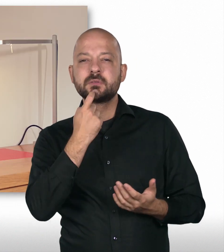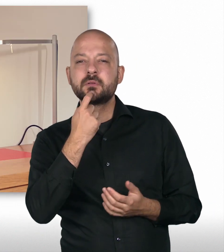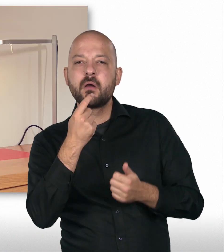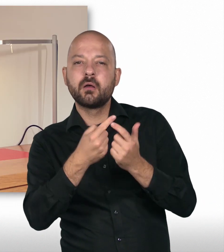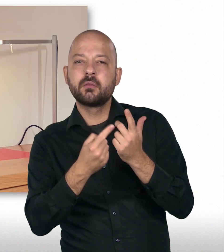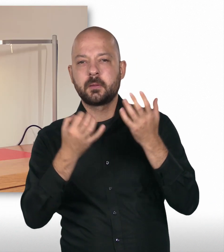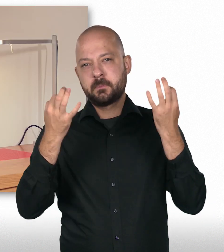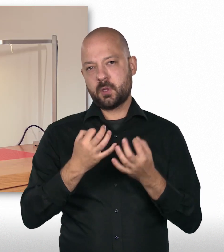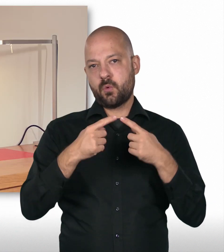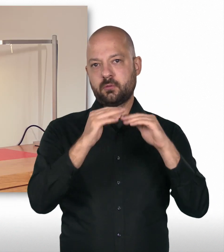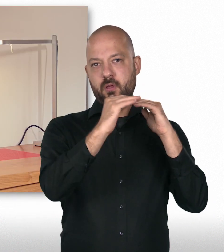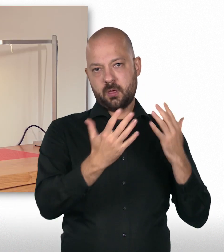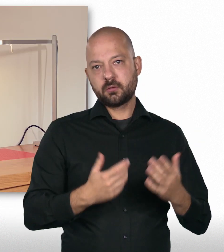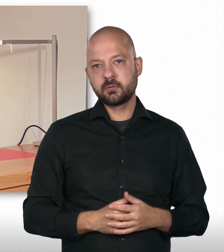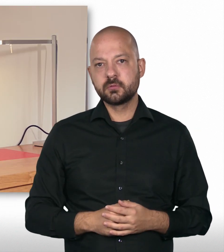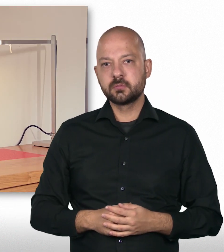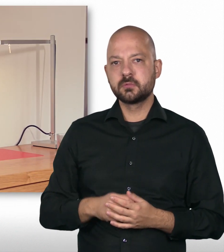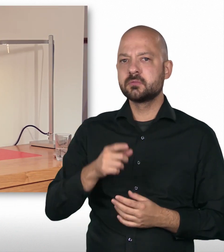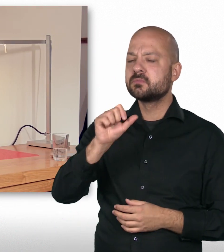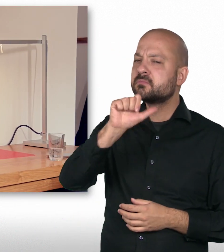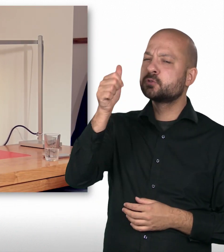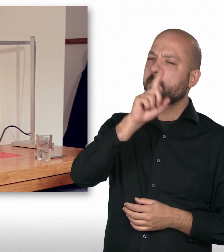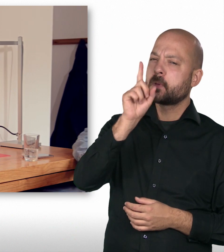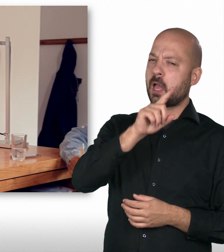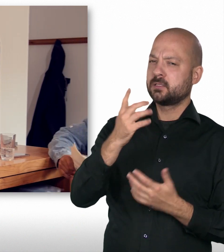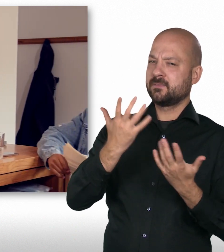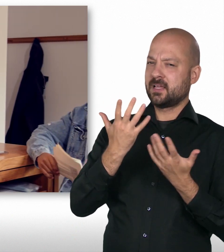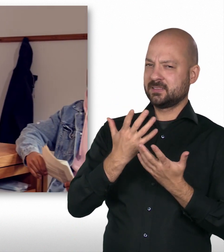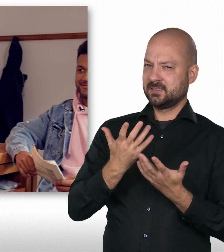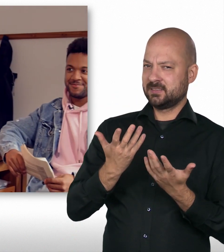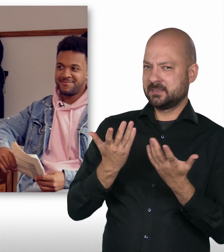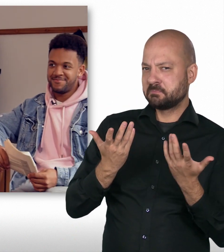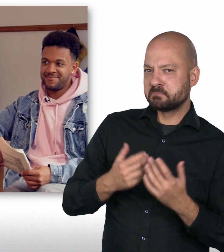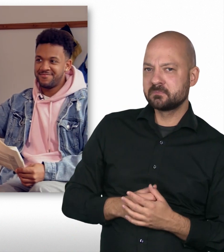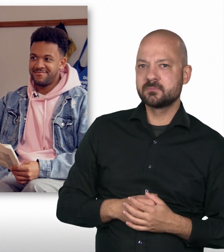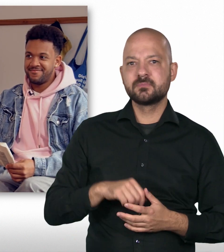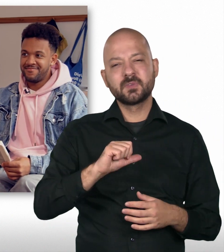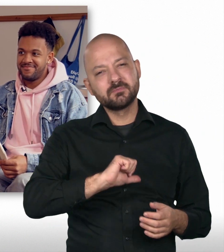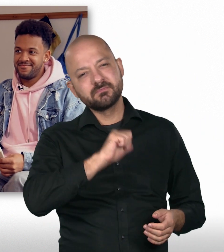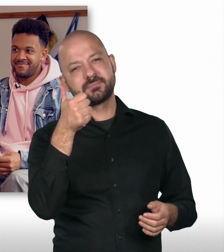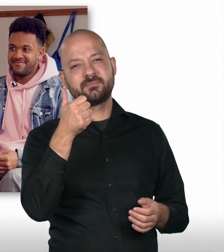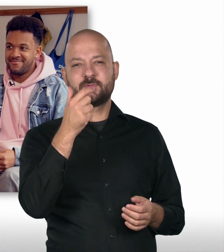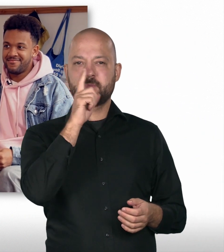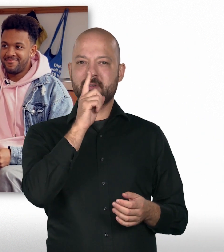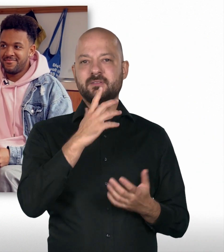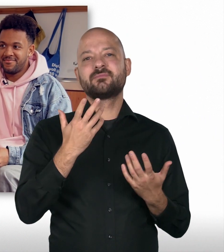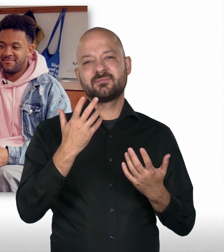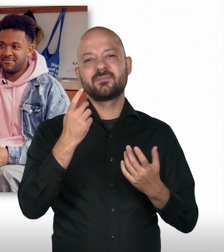sonstige Sachen, die man im Ausland noch braucht. Was glaubst du, ist der spaßigste Teil? Der spaßigste Teil ist wahrscheinlich das